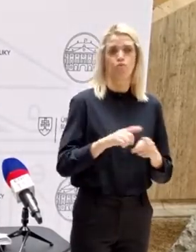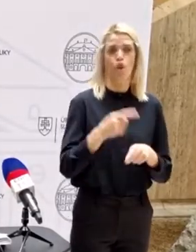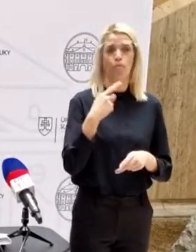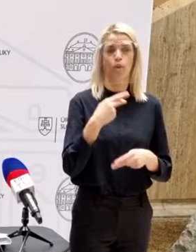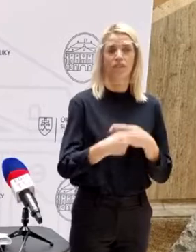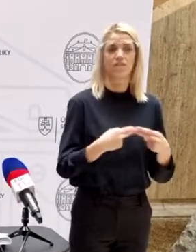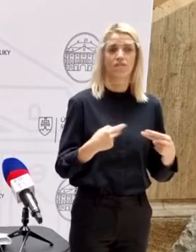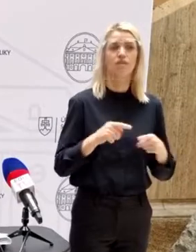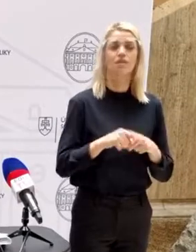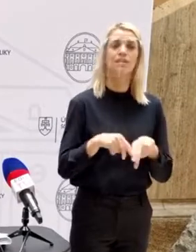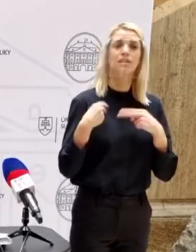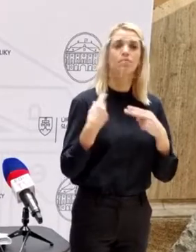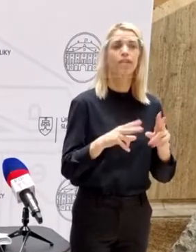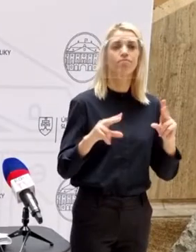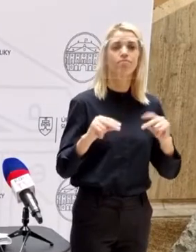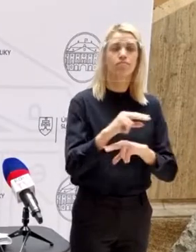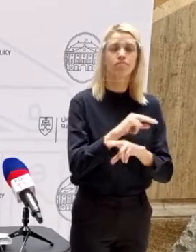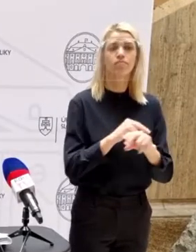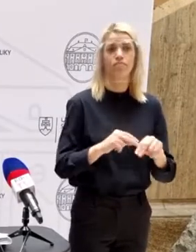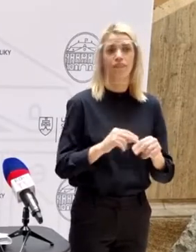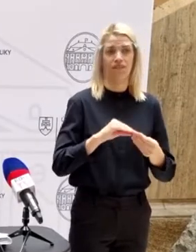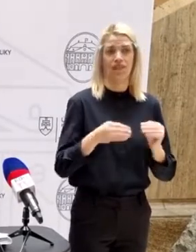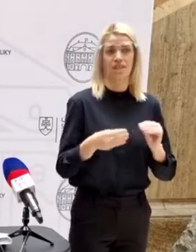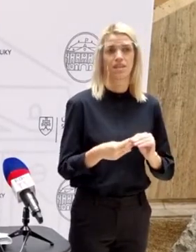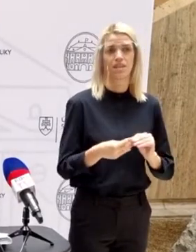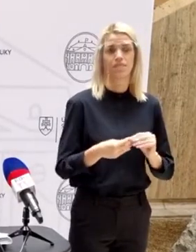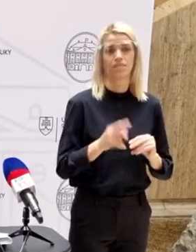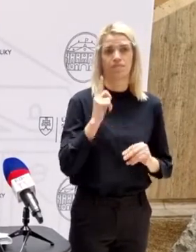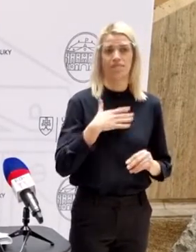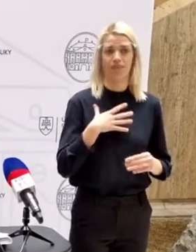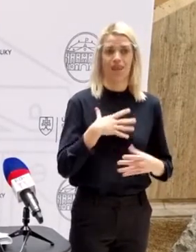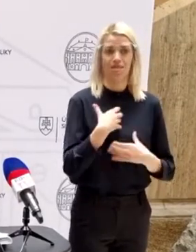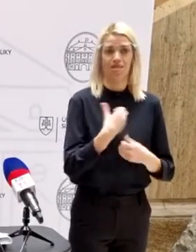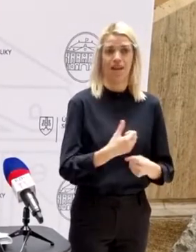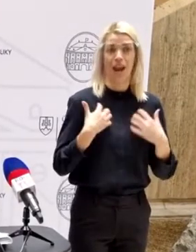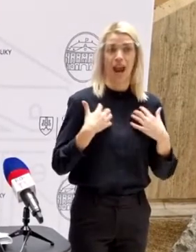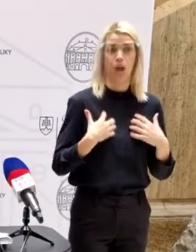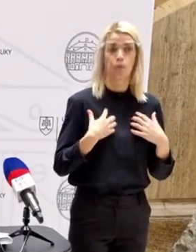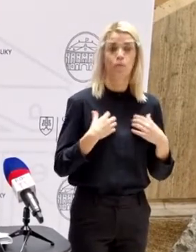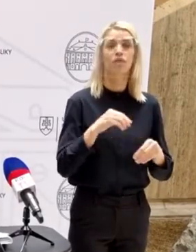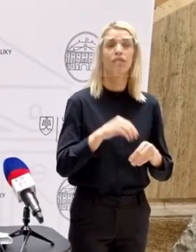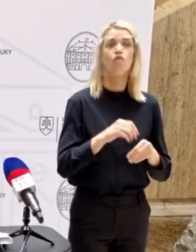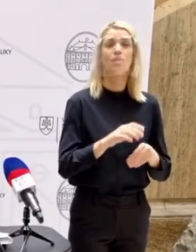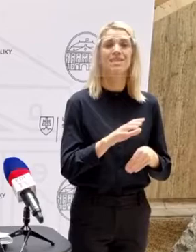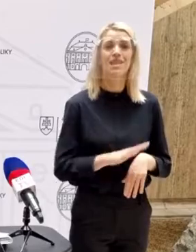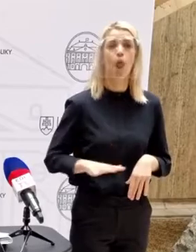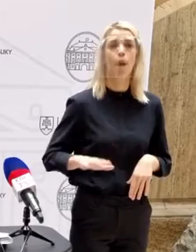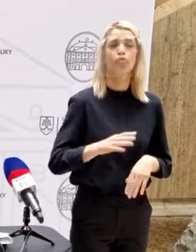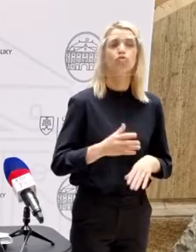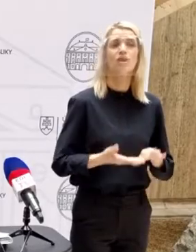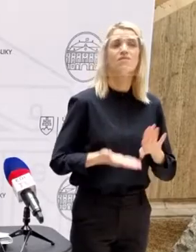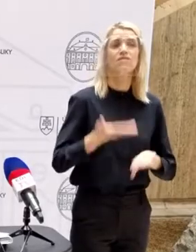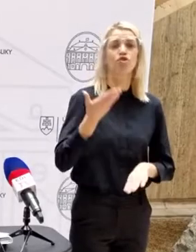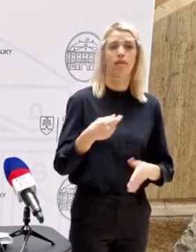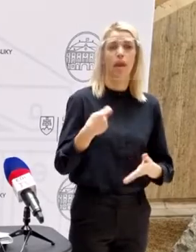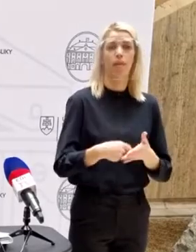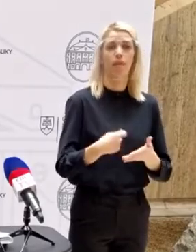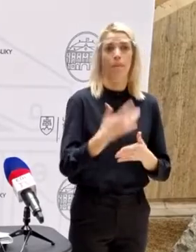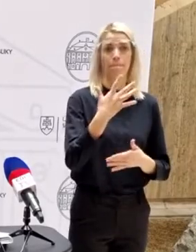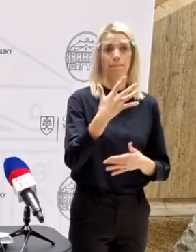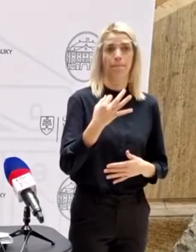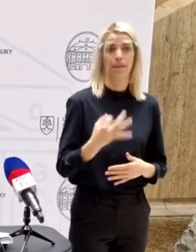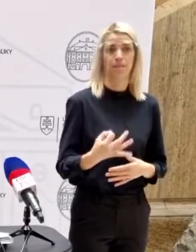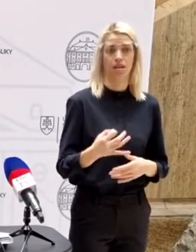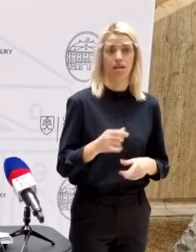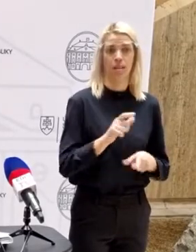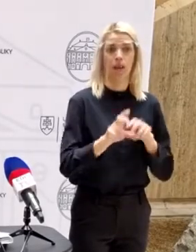aby sme si opätovne vydebatovali jednotlivé veci. Viete, že náš návrh z augusta bolo, aby celoplošné zvýšenie plátov učiteľov bolo 5%